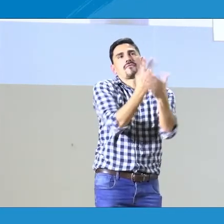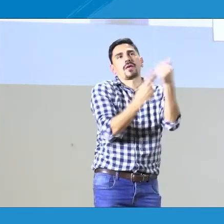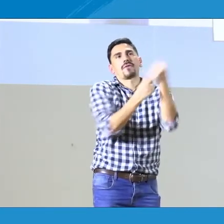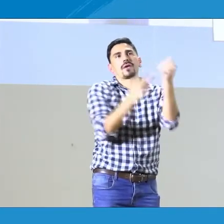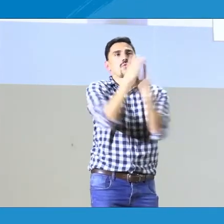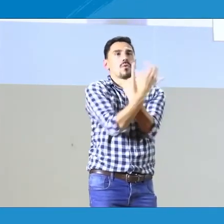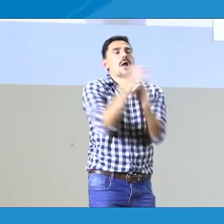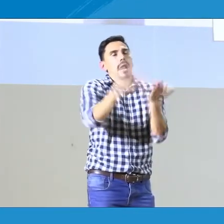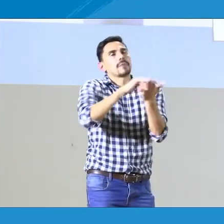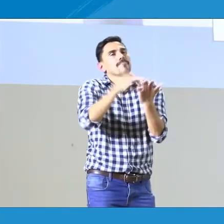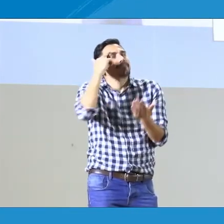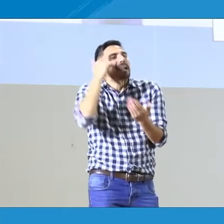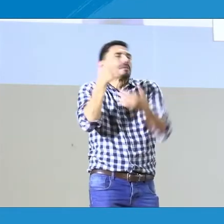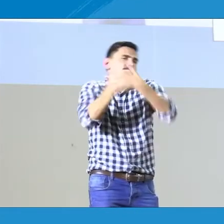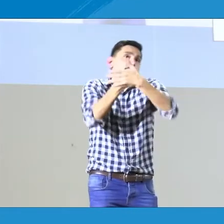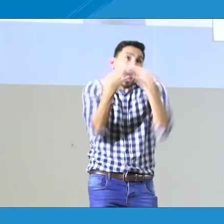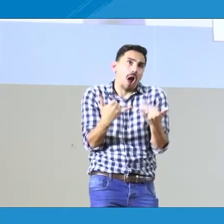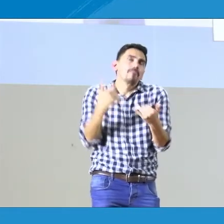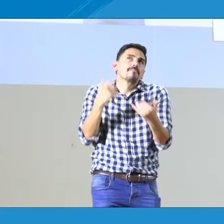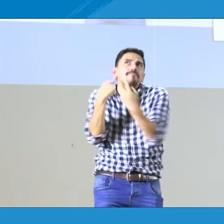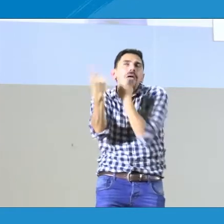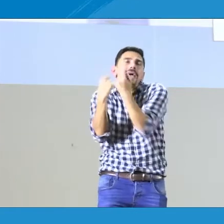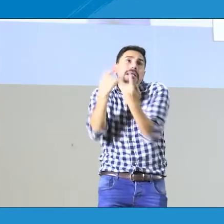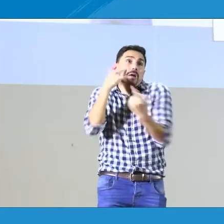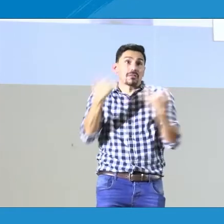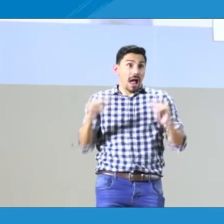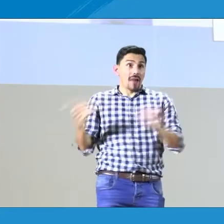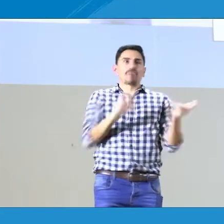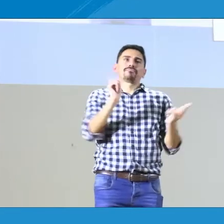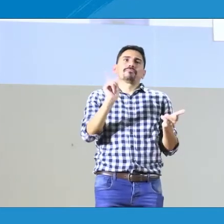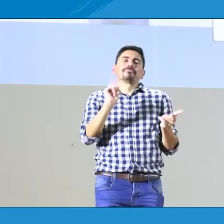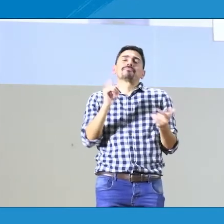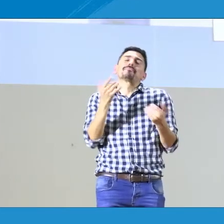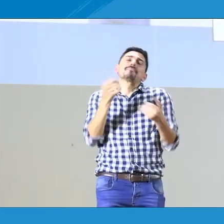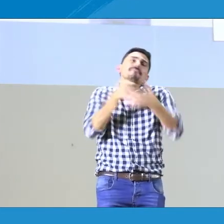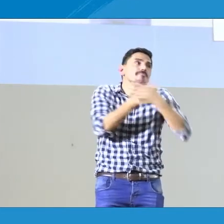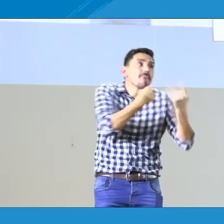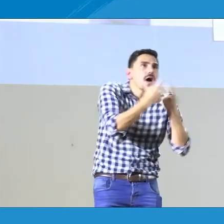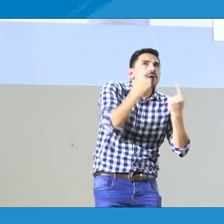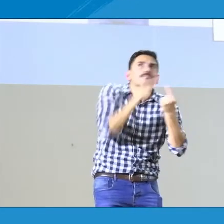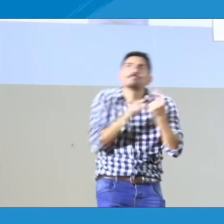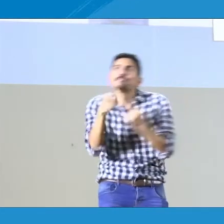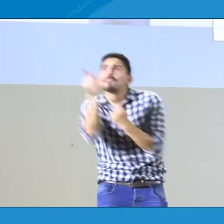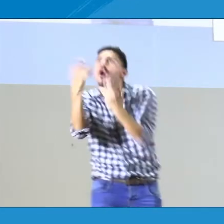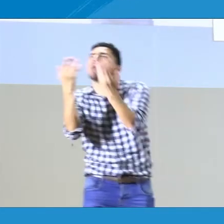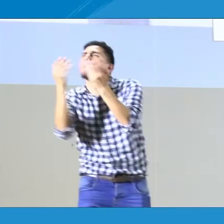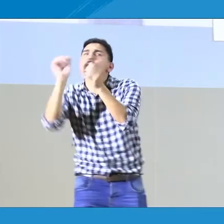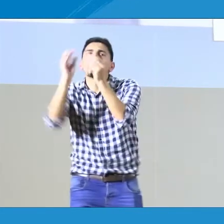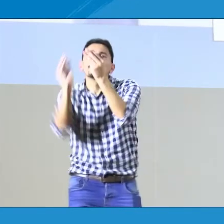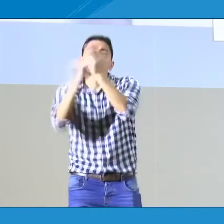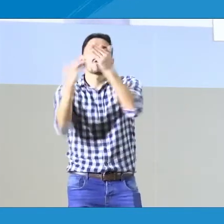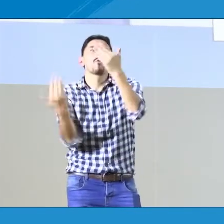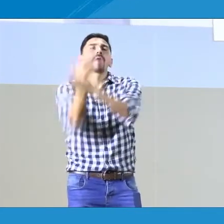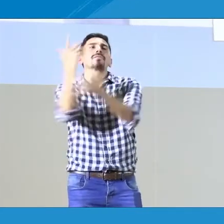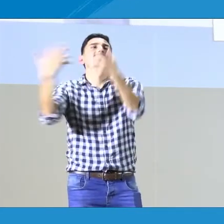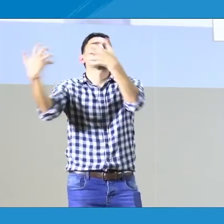para esta oferta bilingüe bicultural, se está ya entrando en conversaciones con el Ministerio, se está